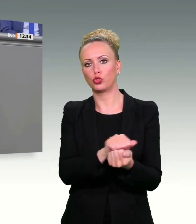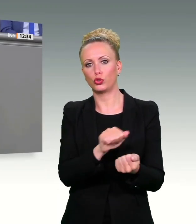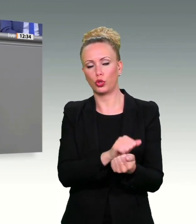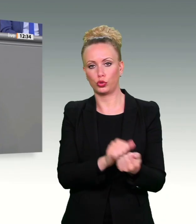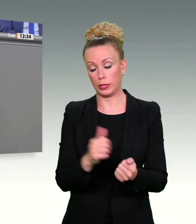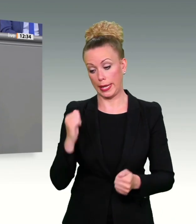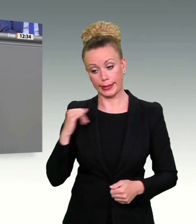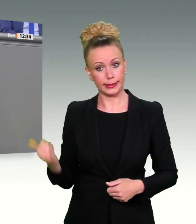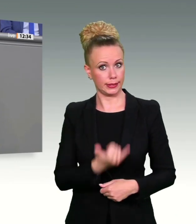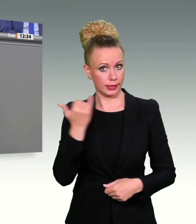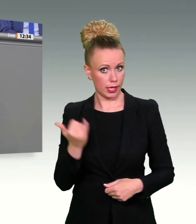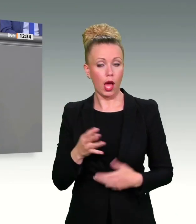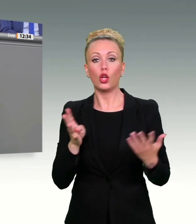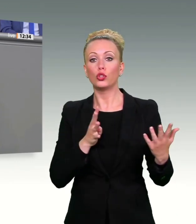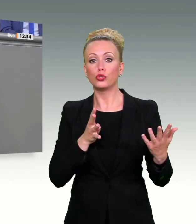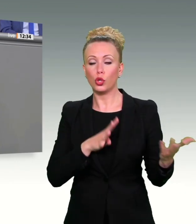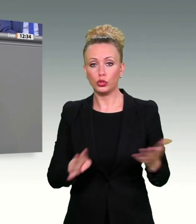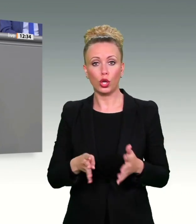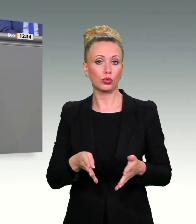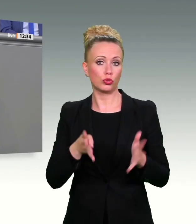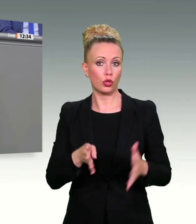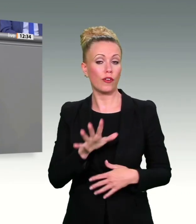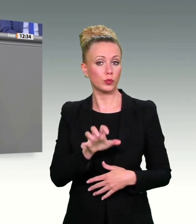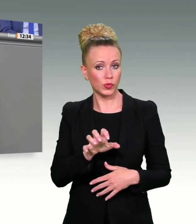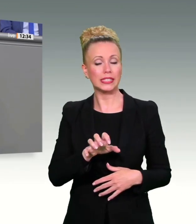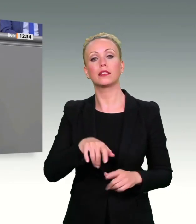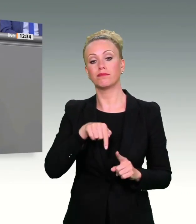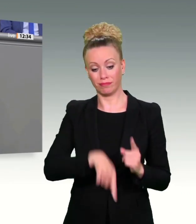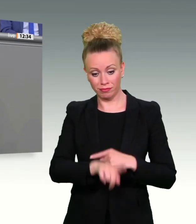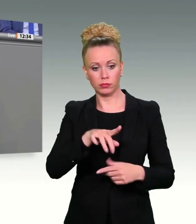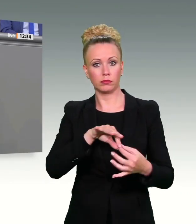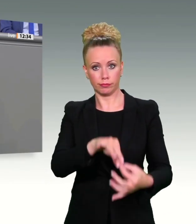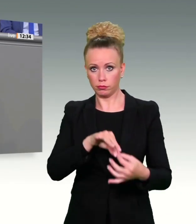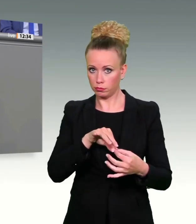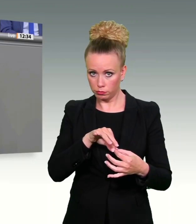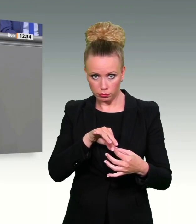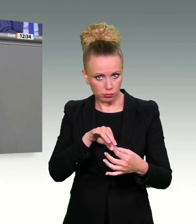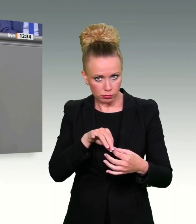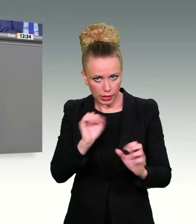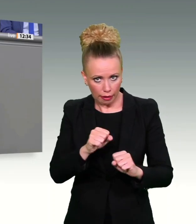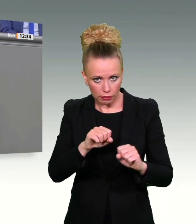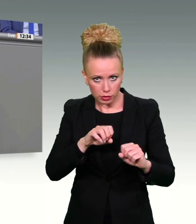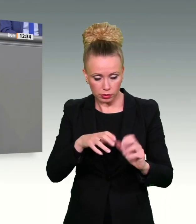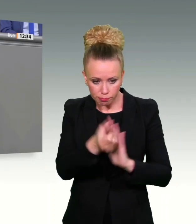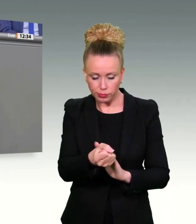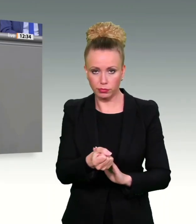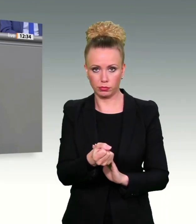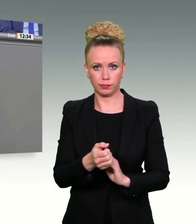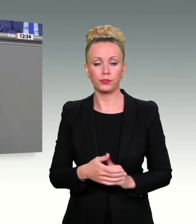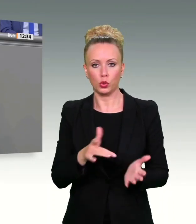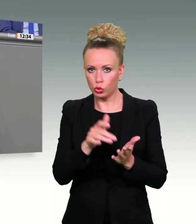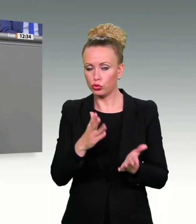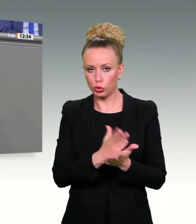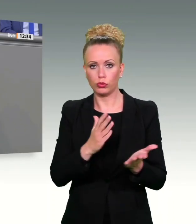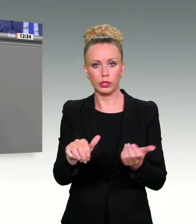.550 Hinweise auf sexuellen Missbrauch in Deutschland nicht aufgeklärt werden. Drittens. Wir brauchen daher